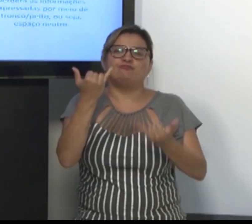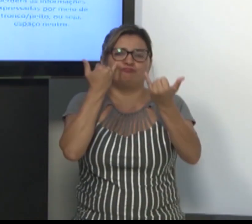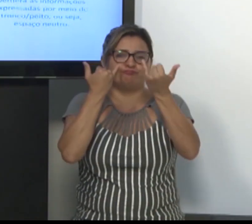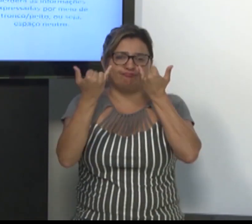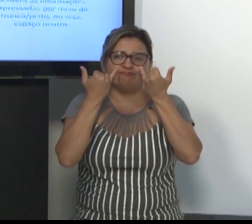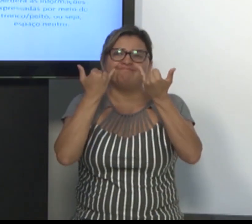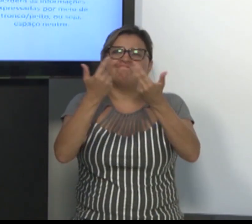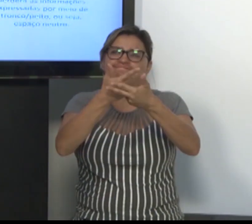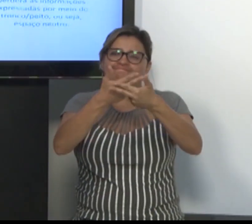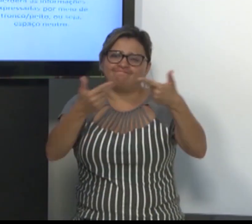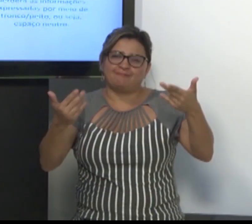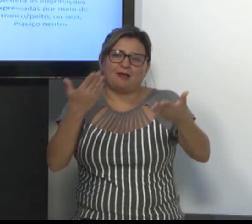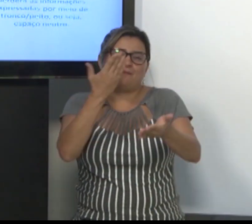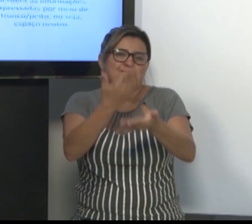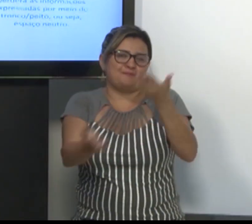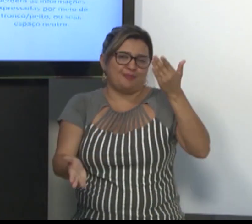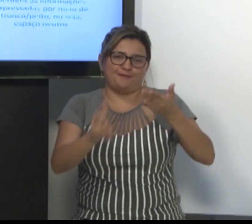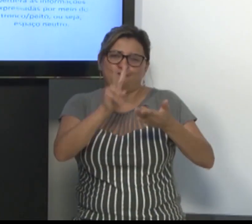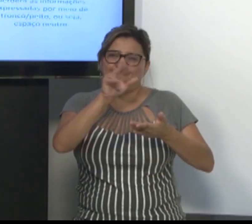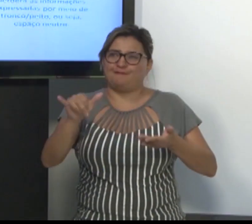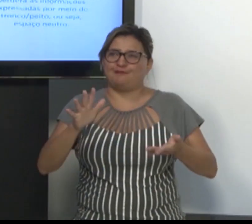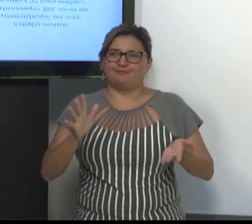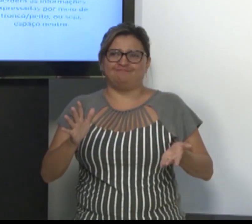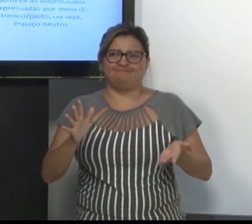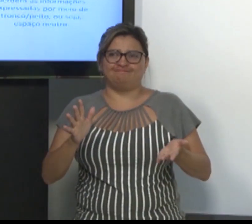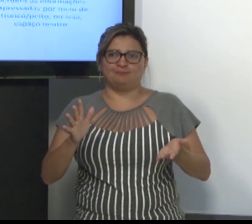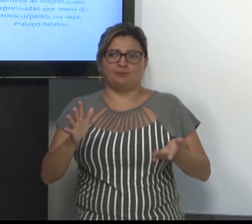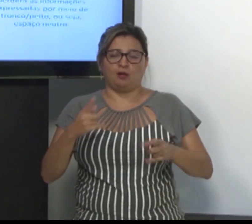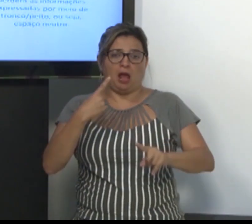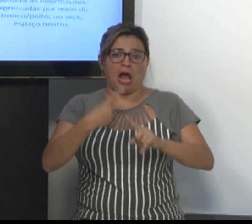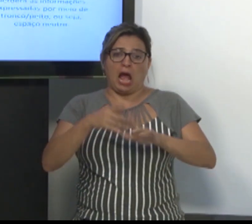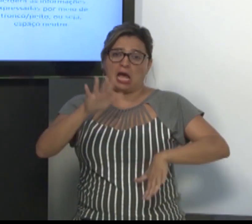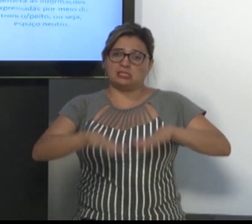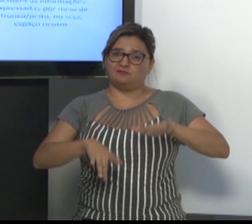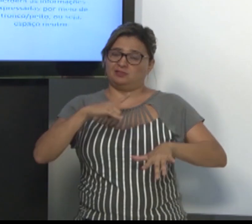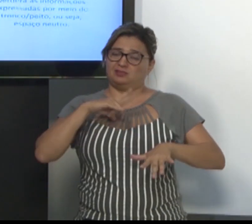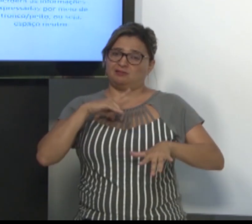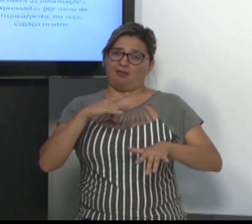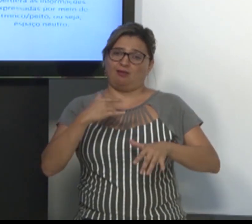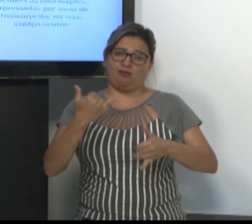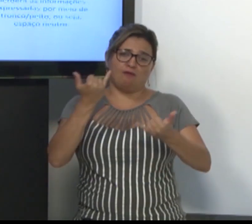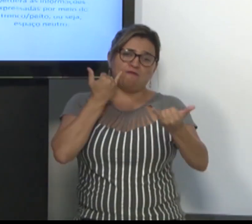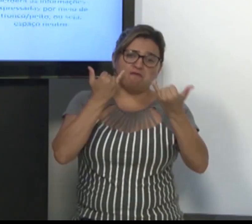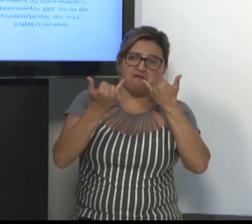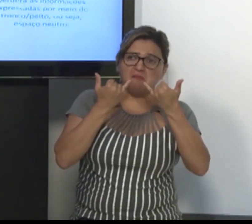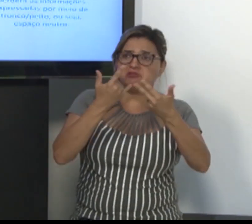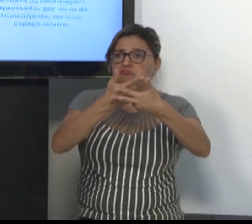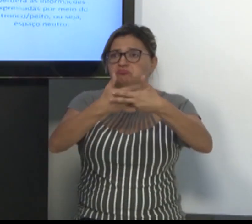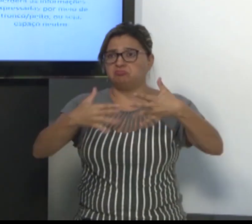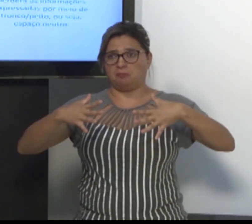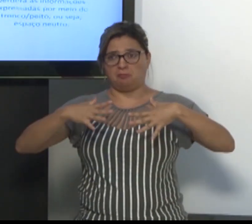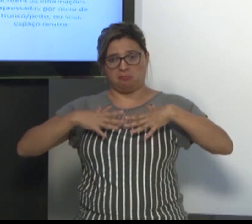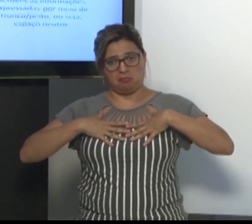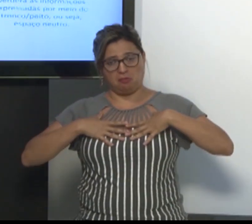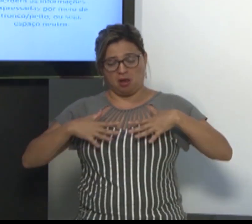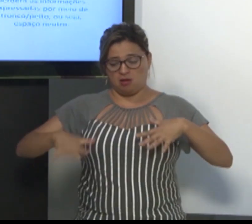o receptor visualize apenas o rosto. Então, nessa imagem que nós temos o círculo